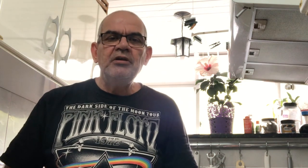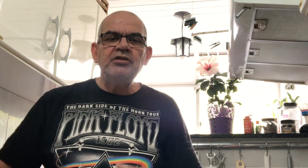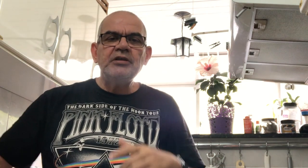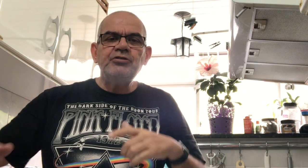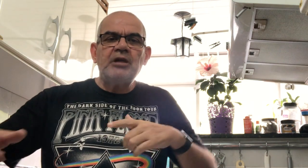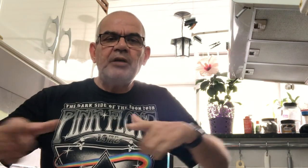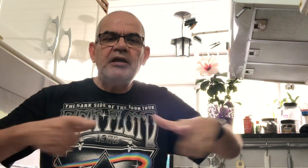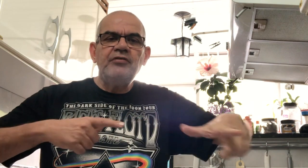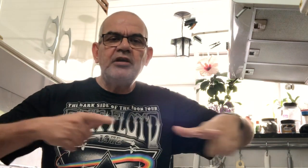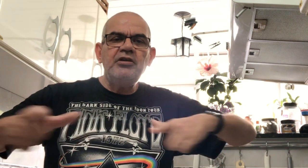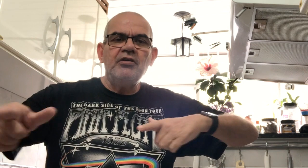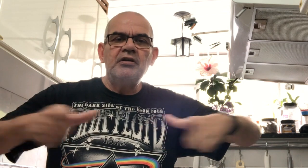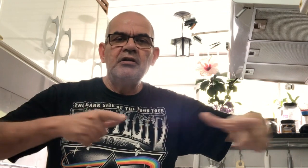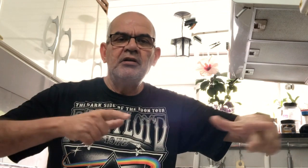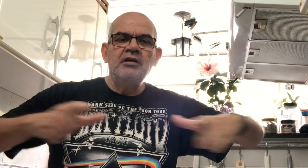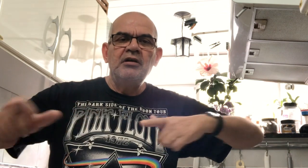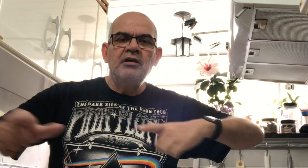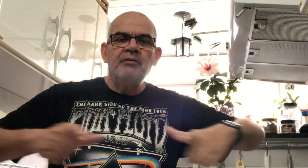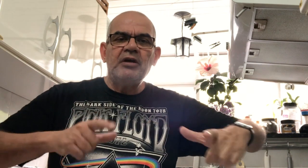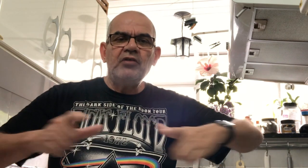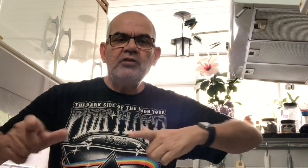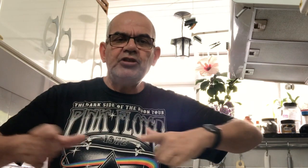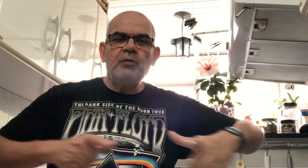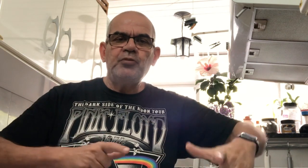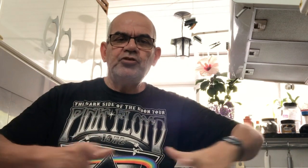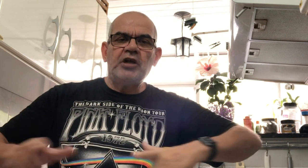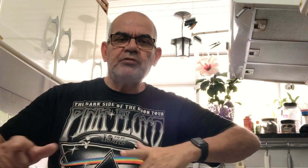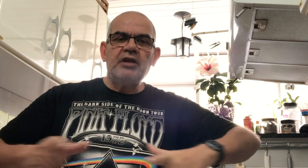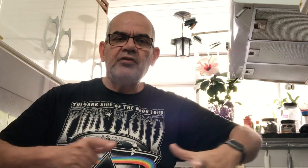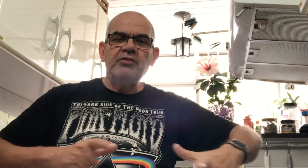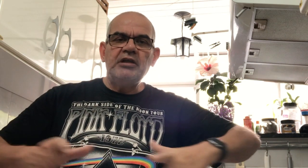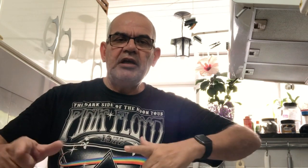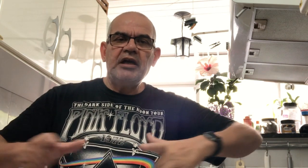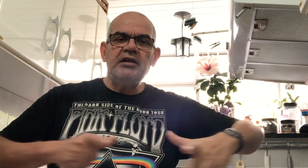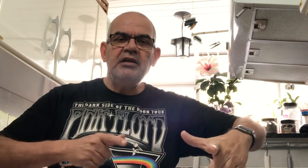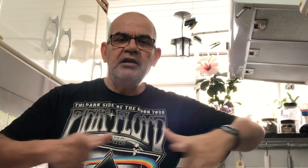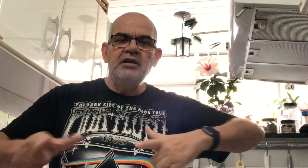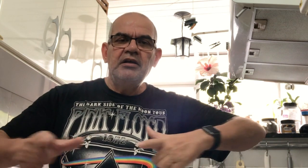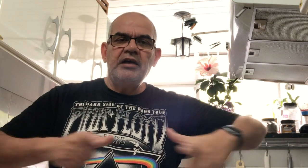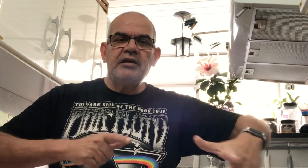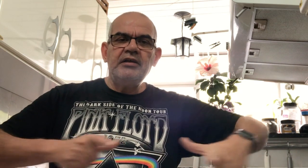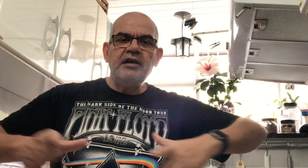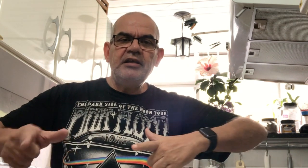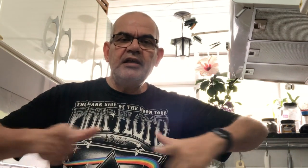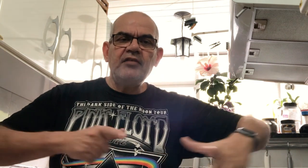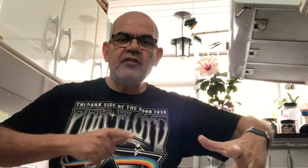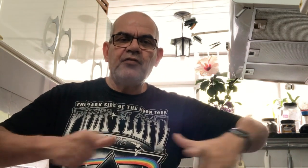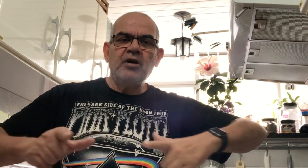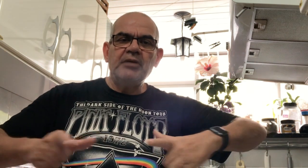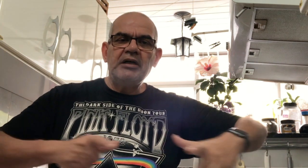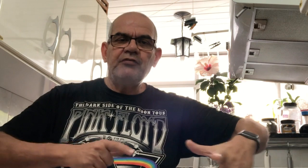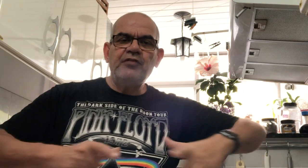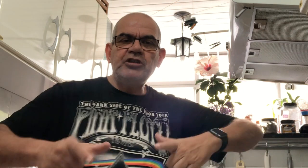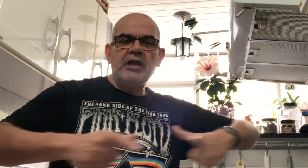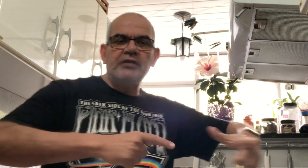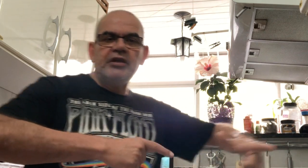sinal de trabalho é isso aqui, ó. Mas olha onde é o ponto de articulação dele, é aqui. É aqui e nessa forma, eu vou fazer de lado aqui,